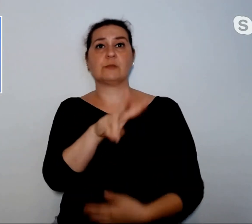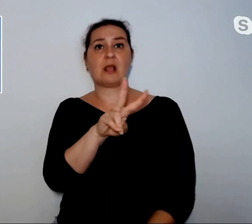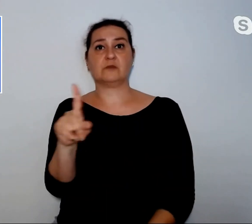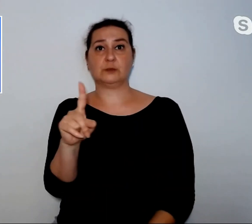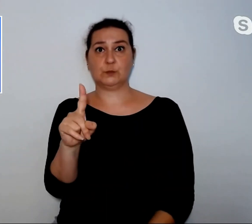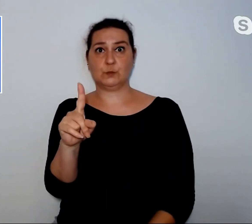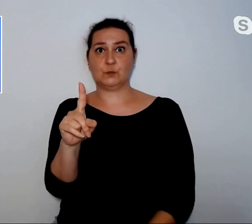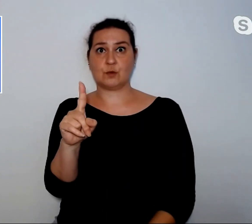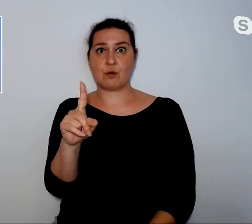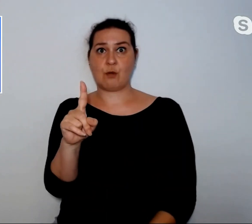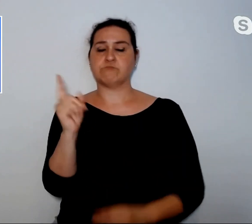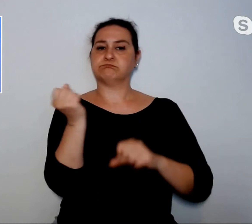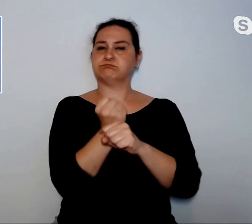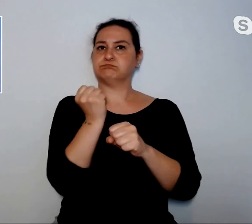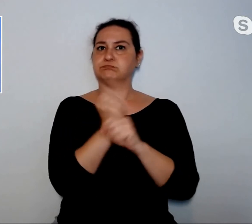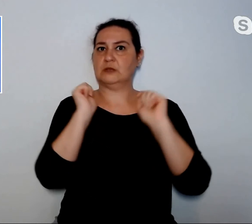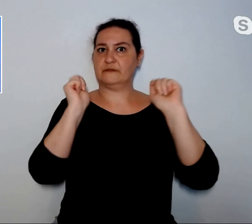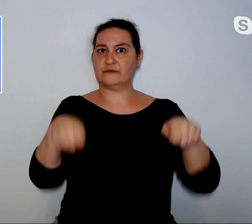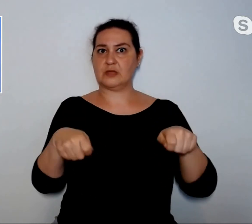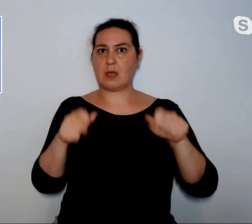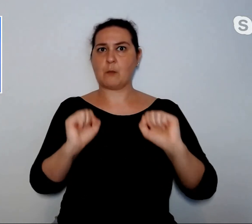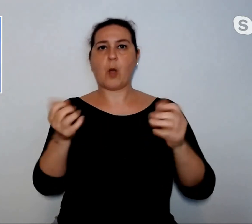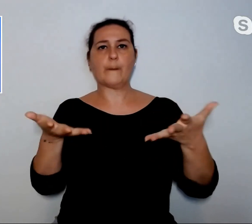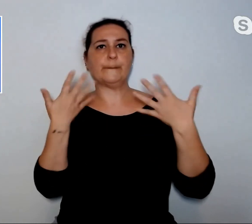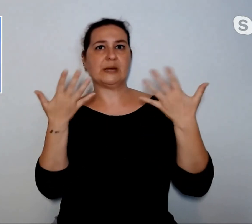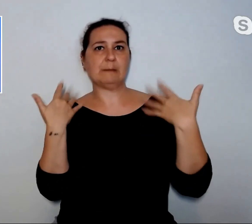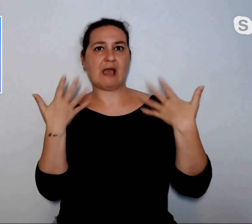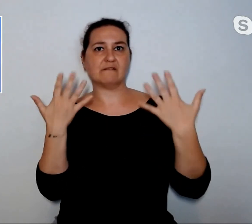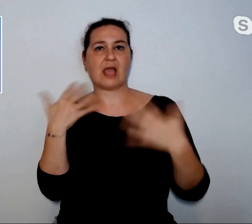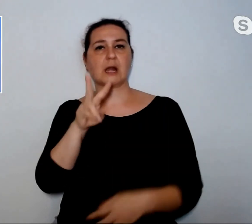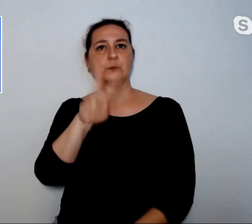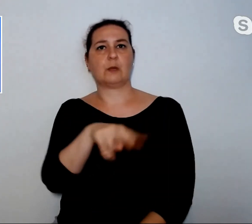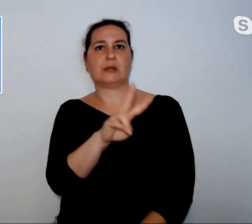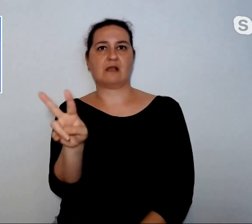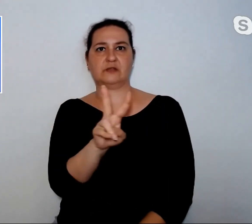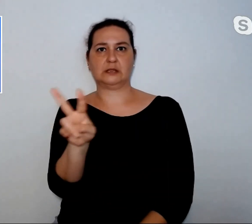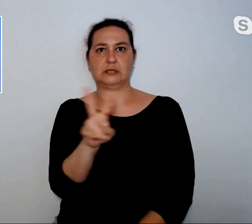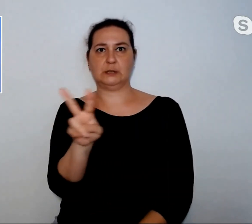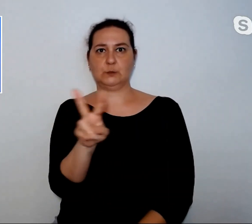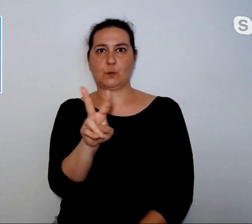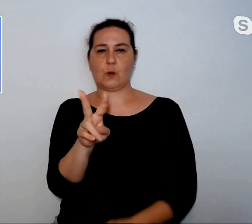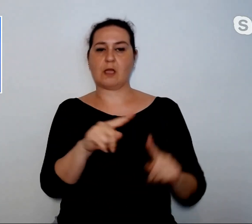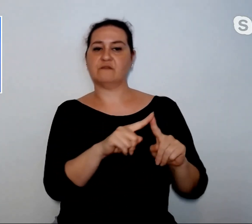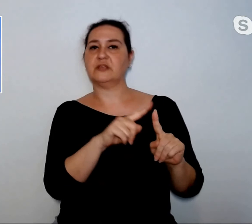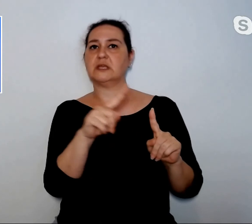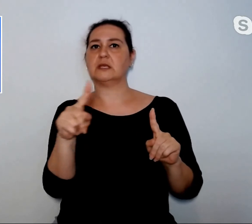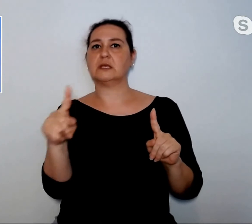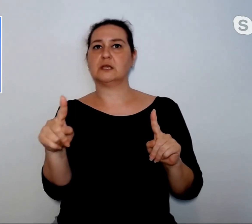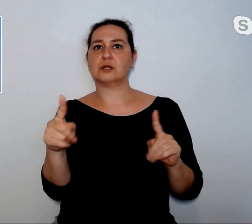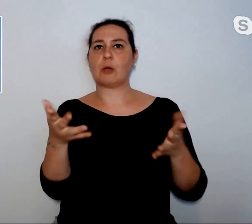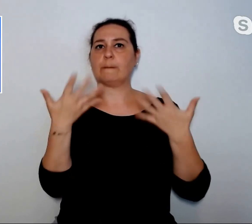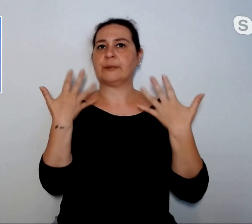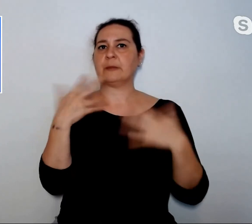partenza dei lavori può essere a primavera 2022, con il termine a primavera 2025.